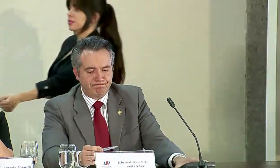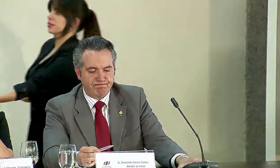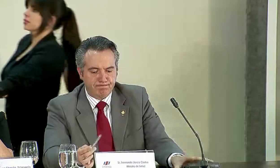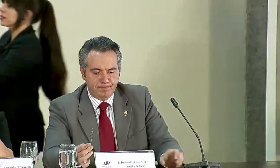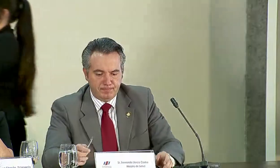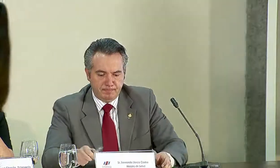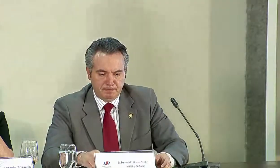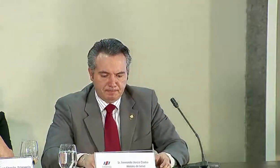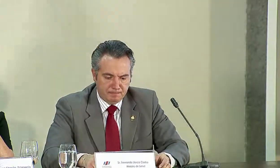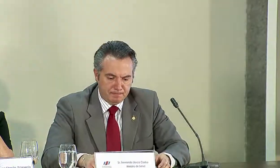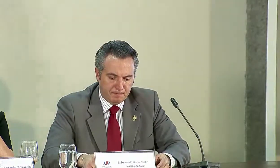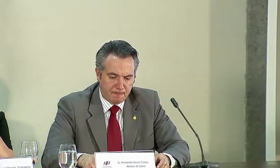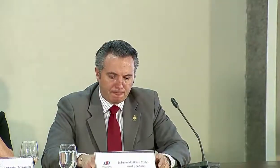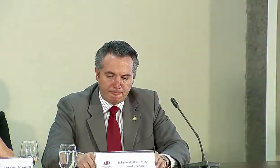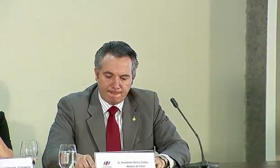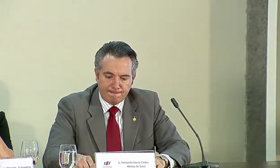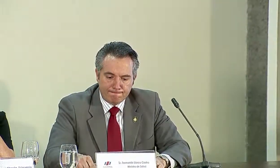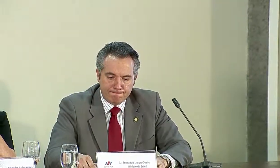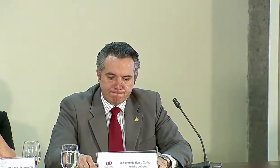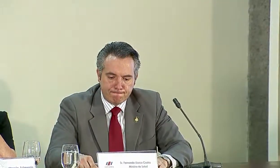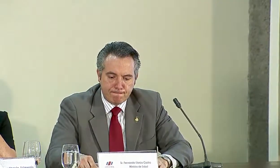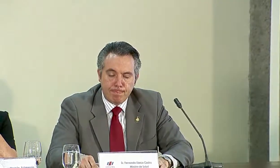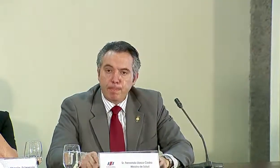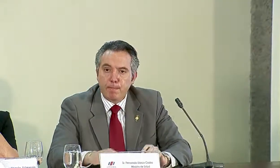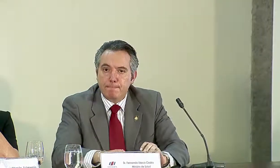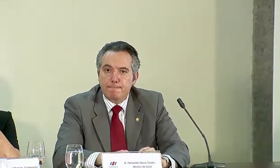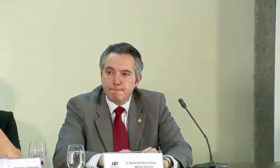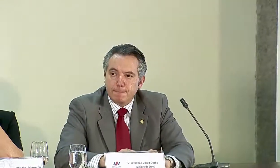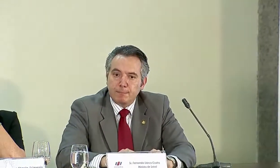Carlos Mora de Cero. Gracias.